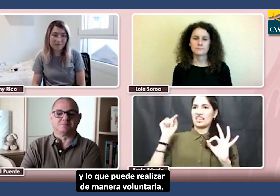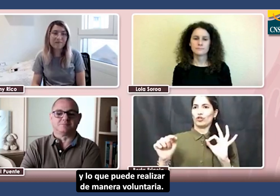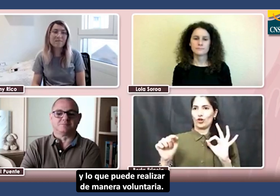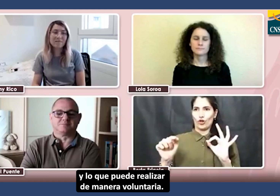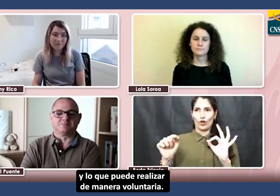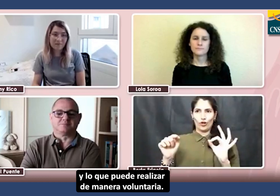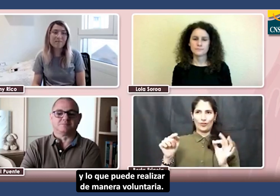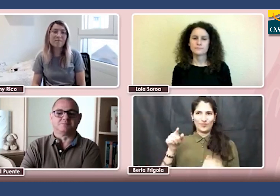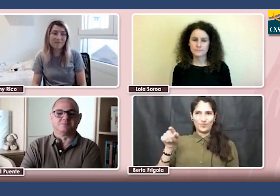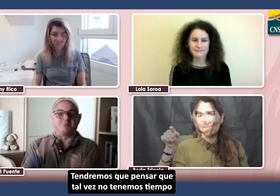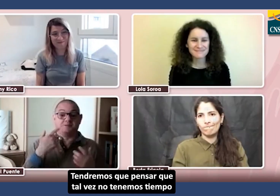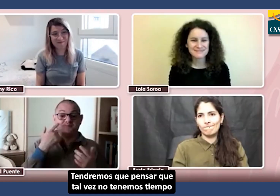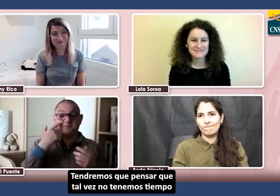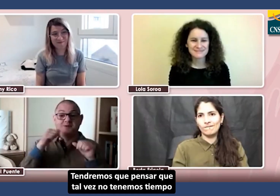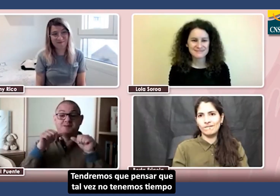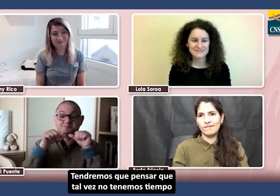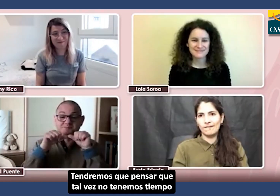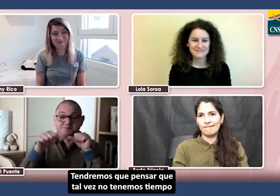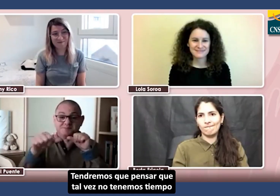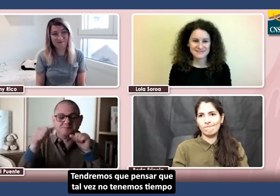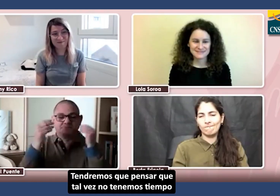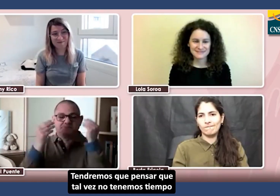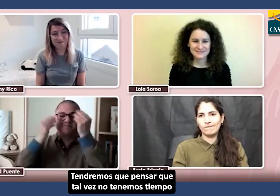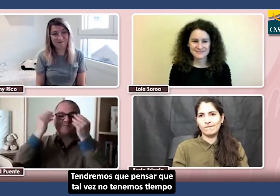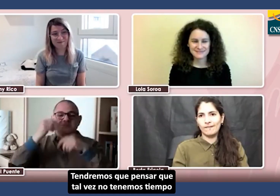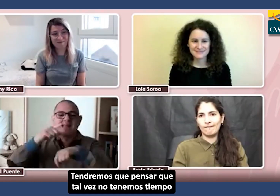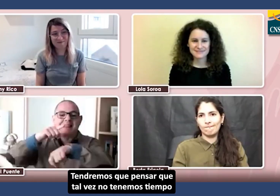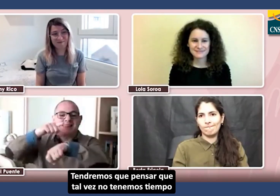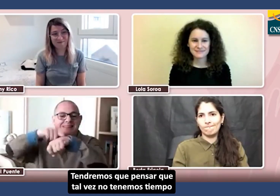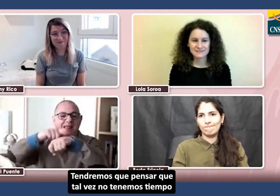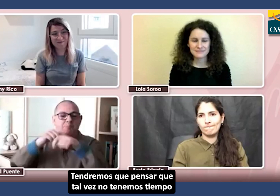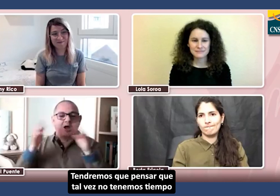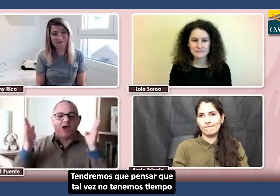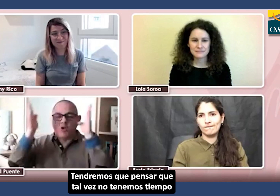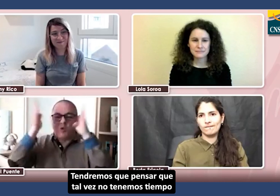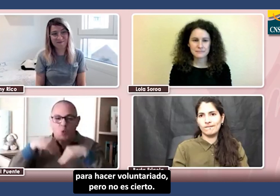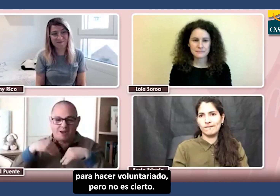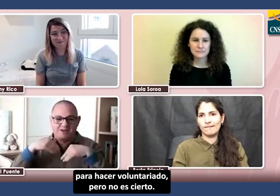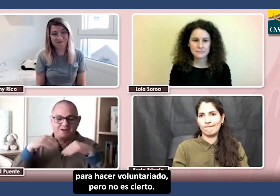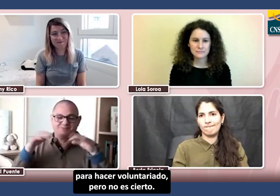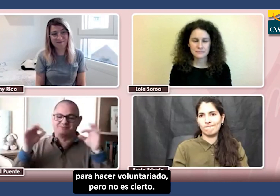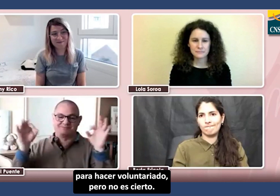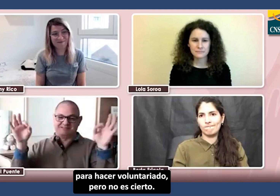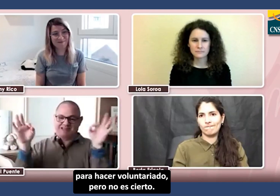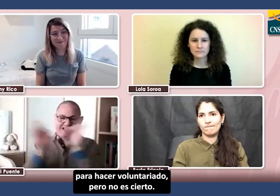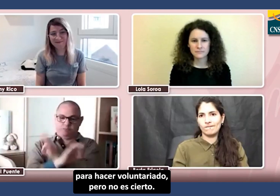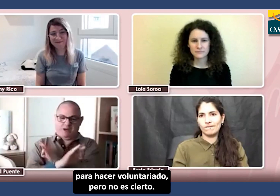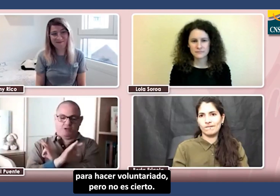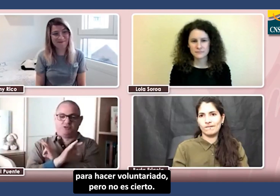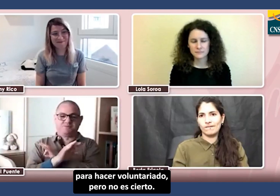y lo que puede realizar de manera voluntaria. Tendremos que pensar que tal